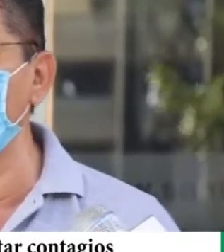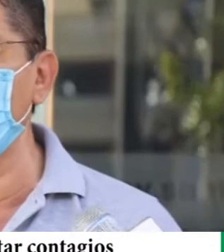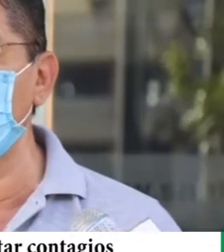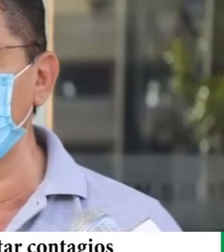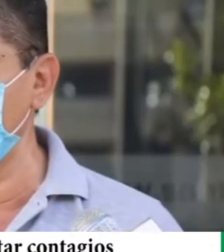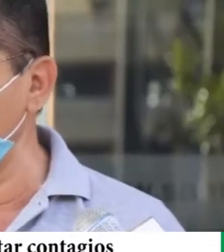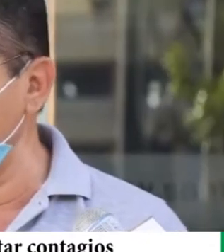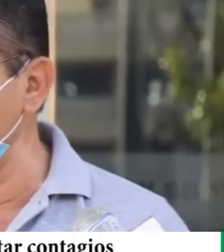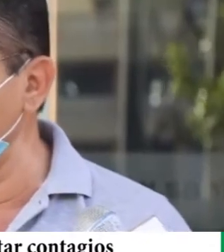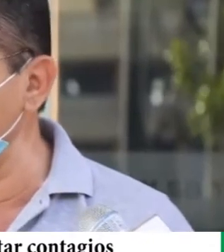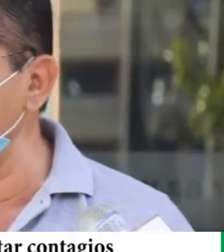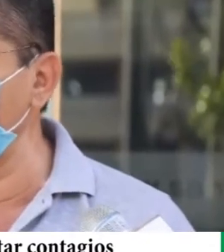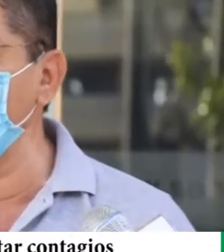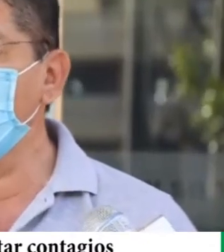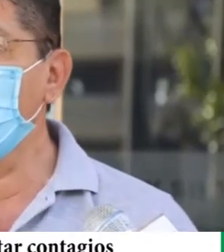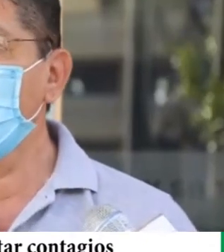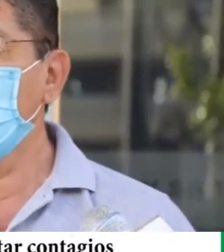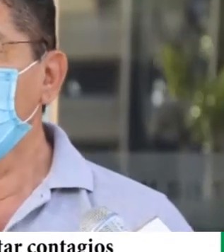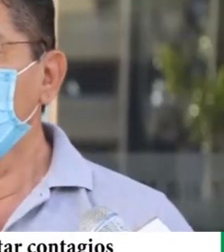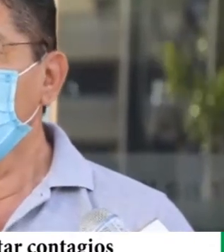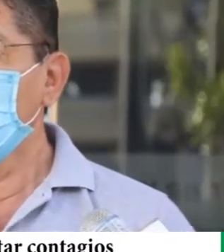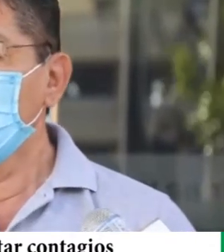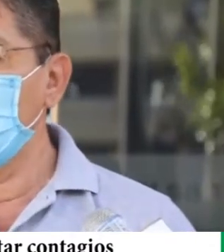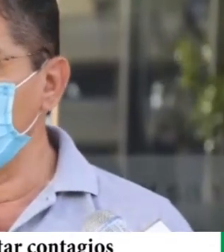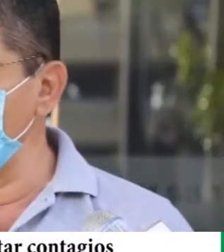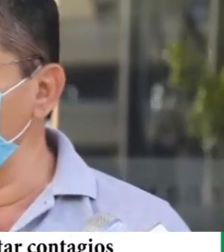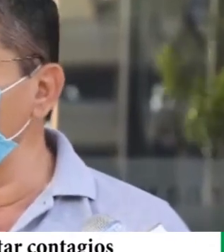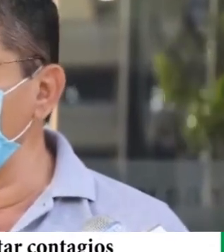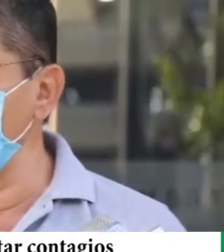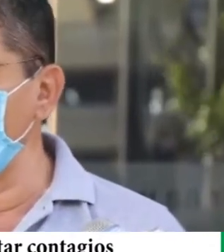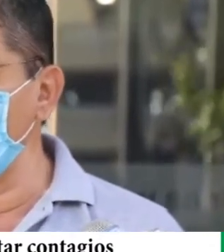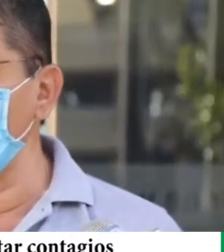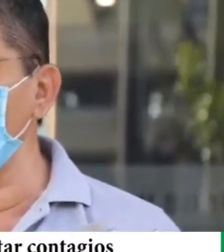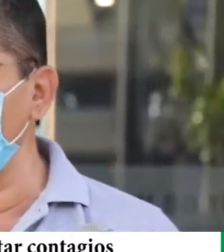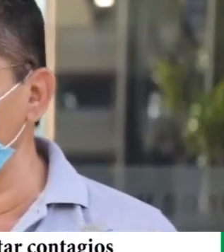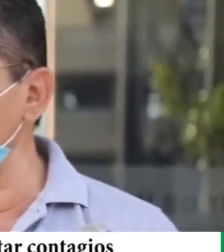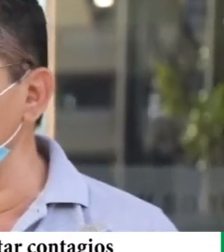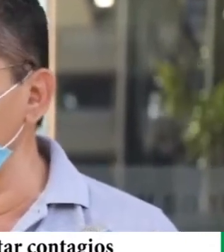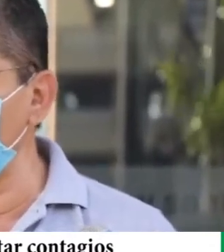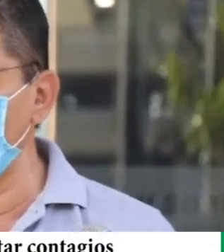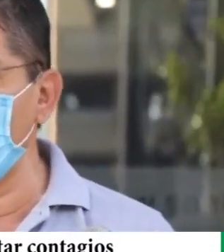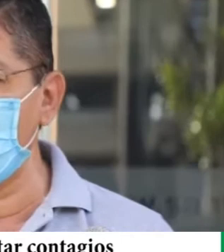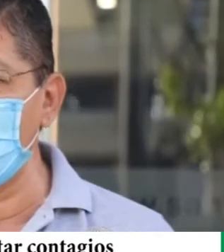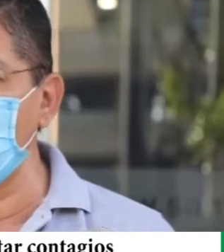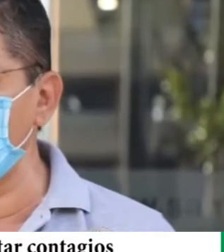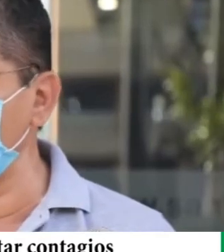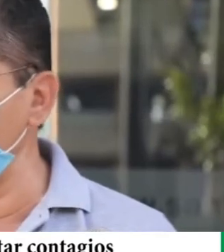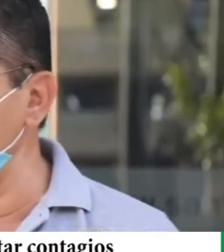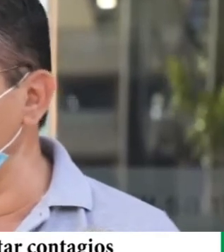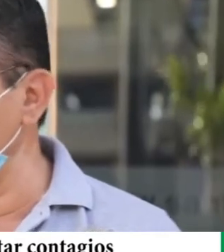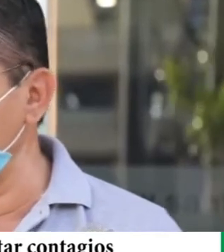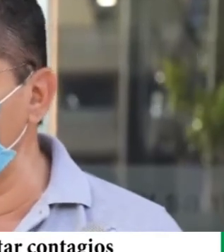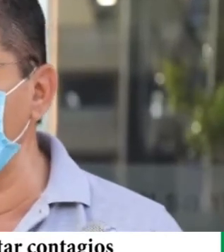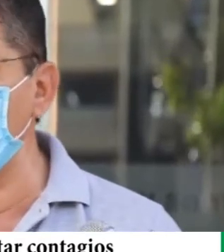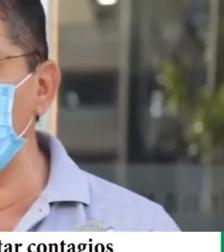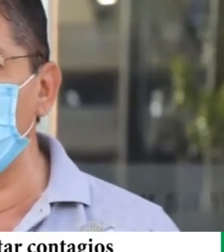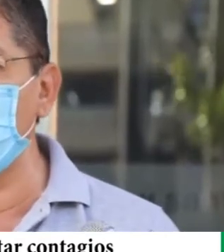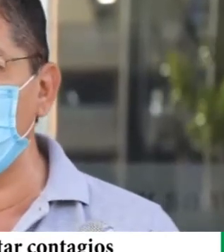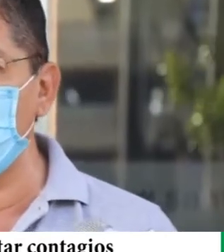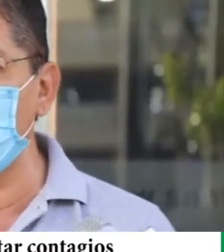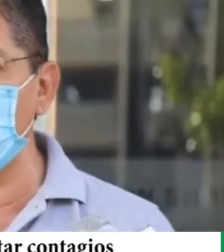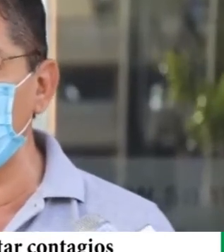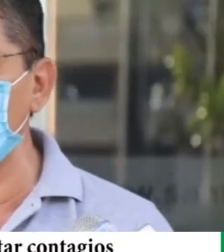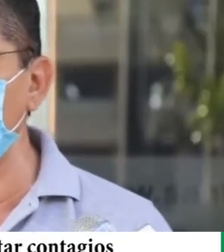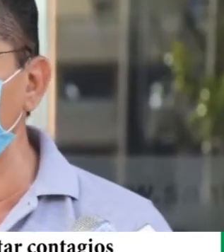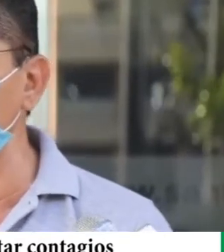que viene realizando el banco de sangre. Pero también ha ingresado a la asamblea y le daremos el tratamiento lo más posible para